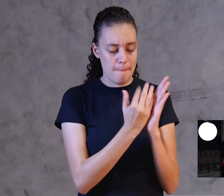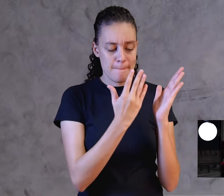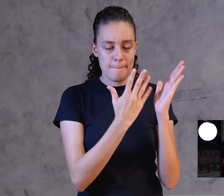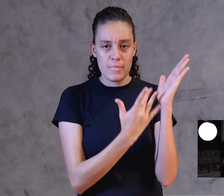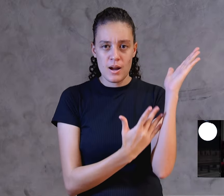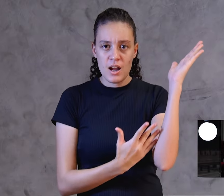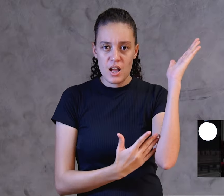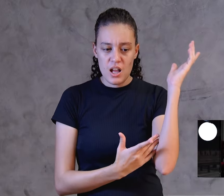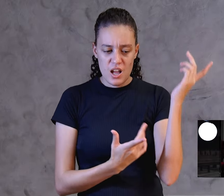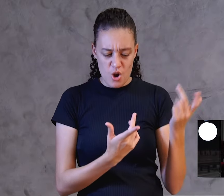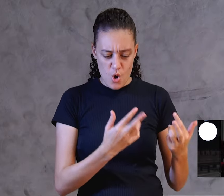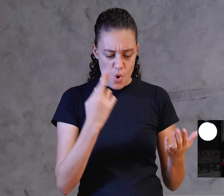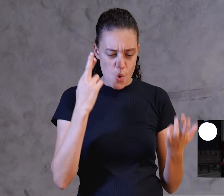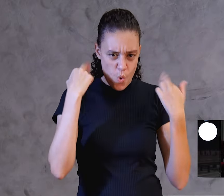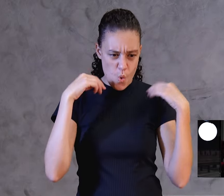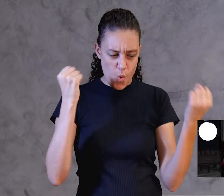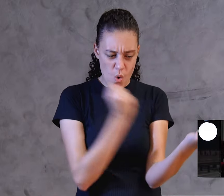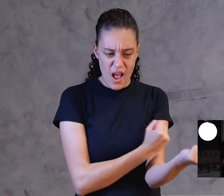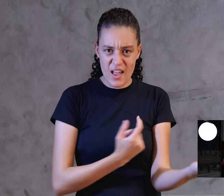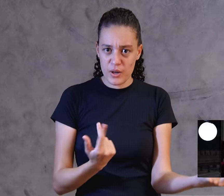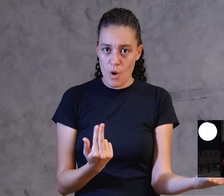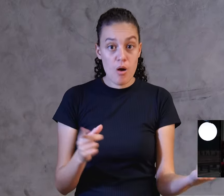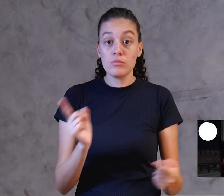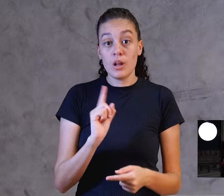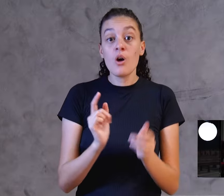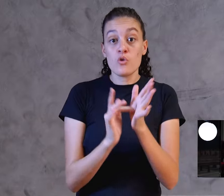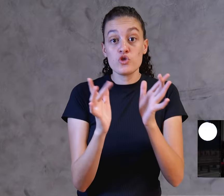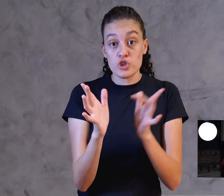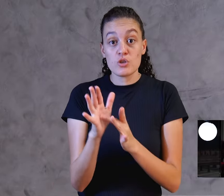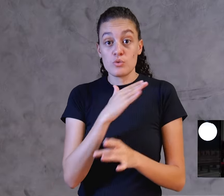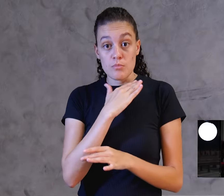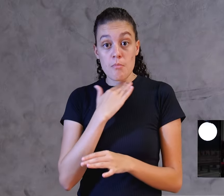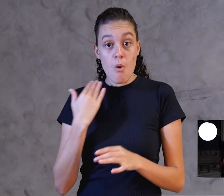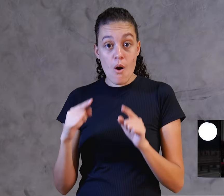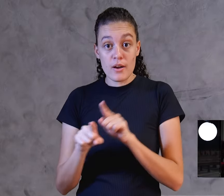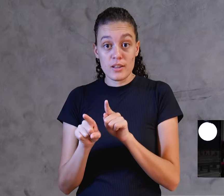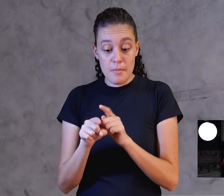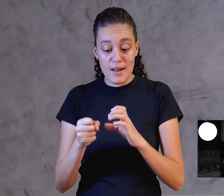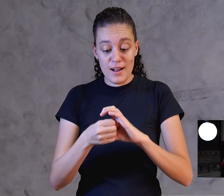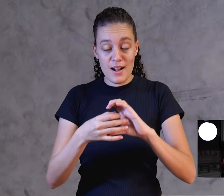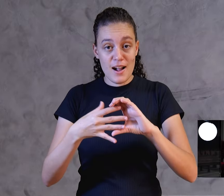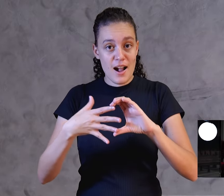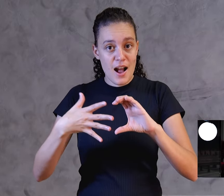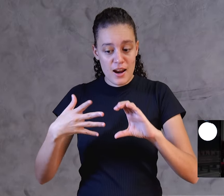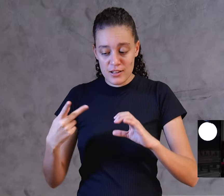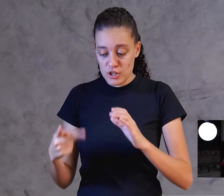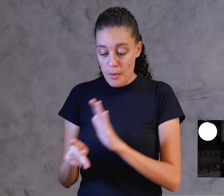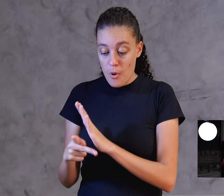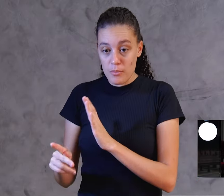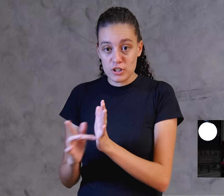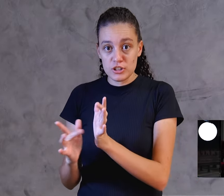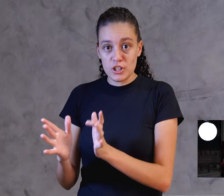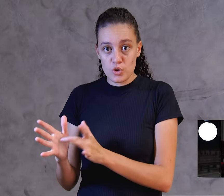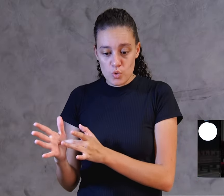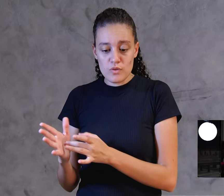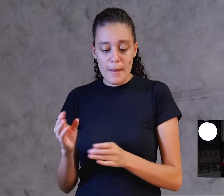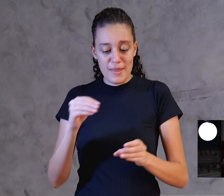aquele cordeiro que só morre, ele pode morrer e a natureza dele pode voltar para dentro do pecador arrependido.